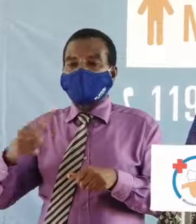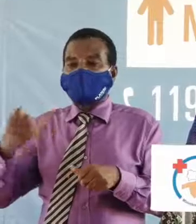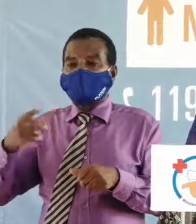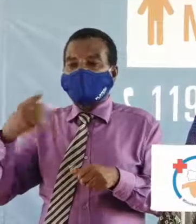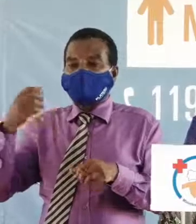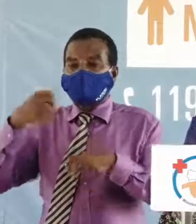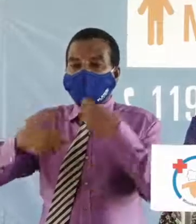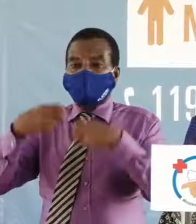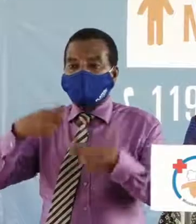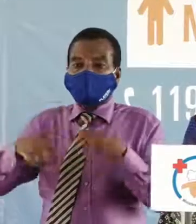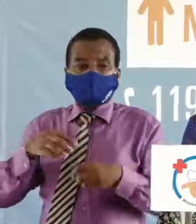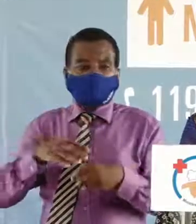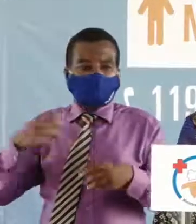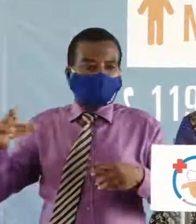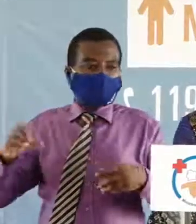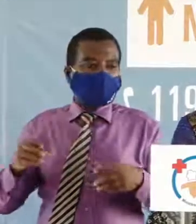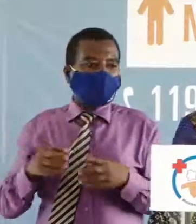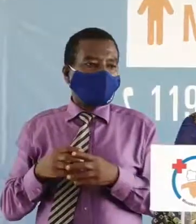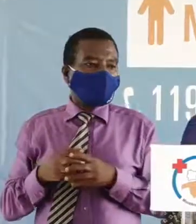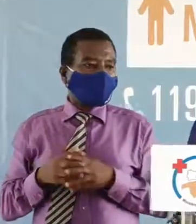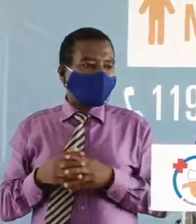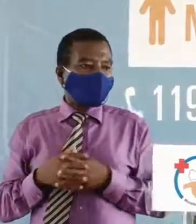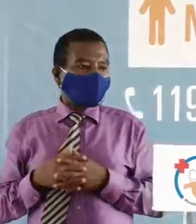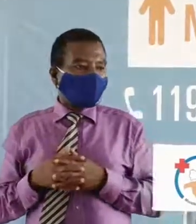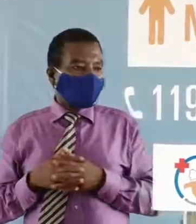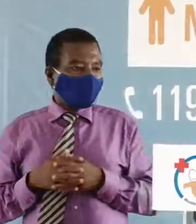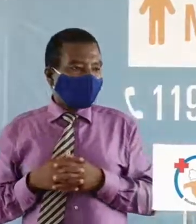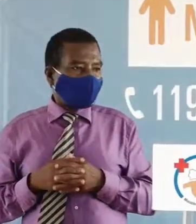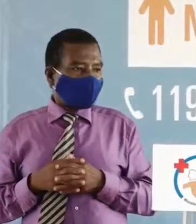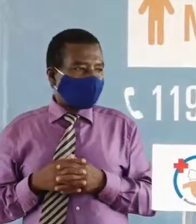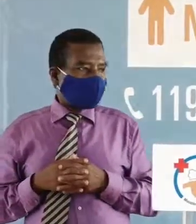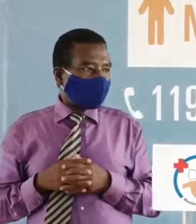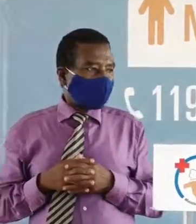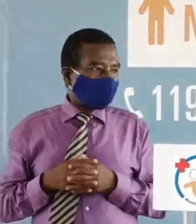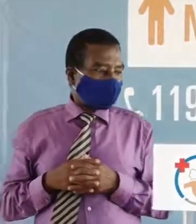et essayer de les lever je pense que je trouve